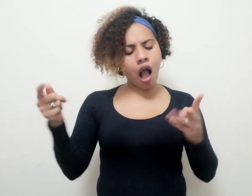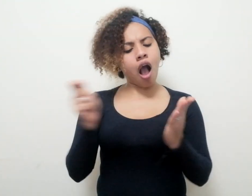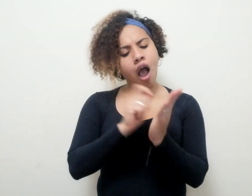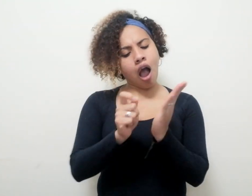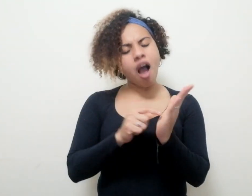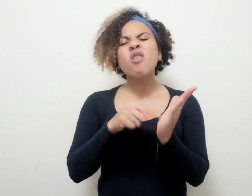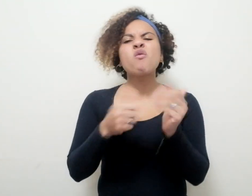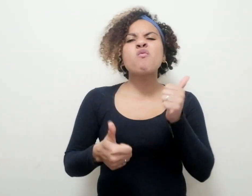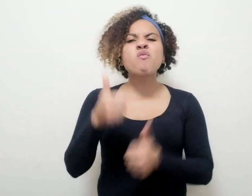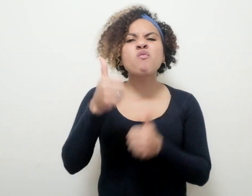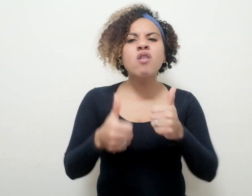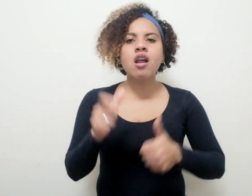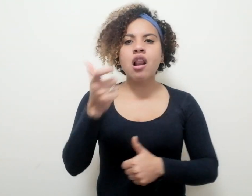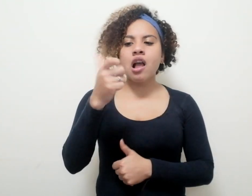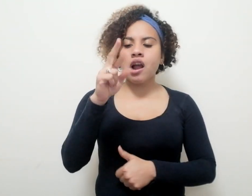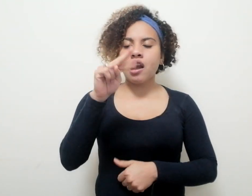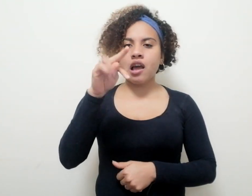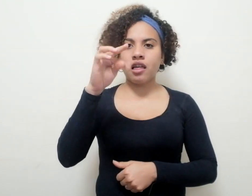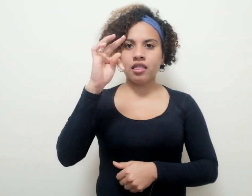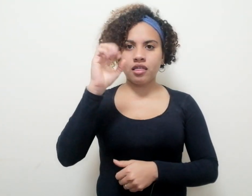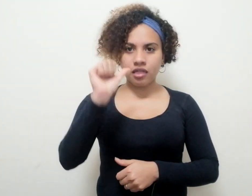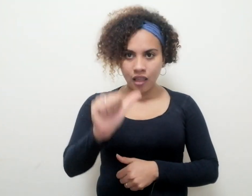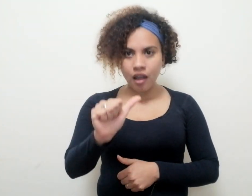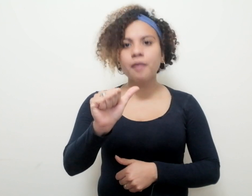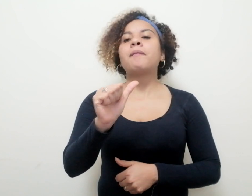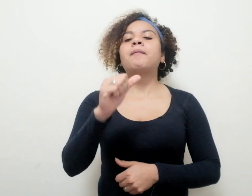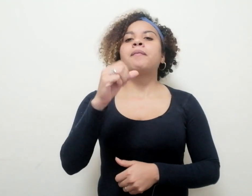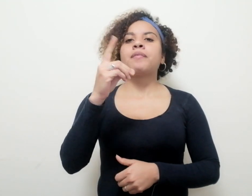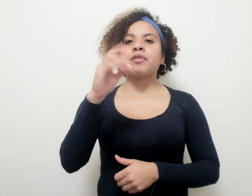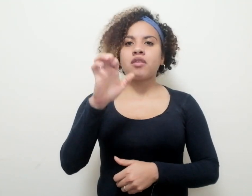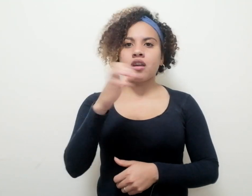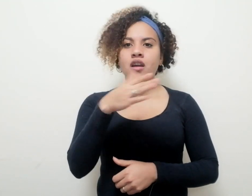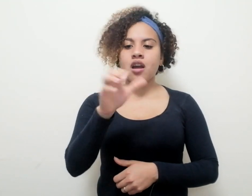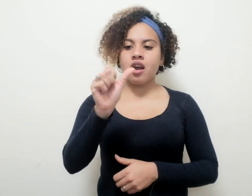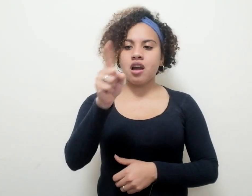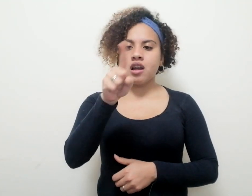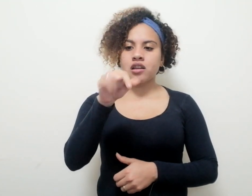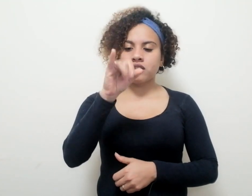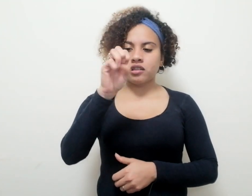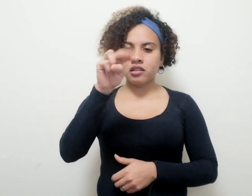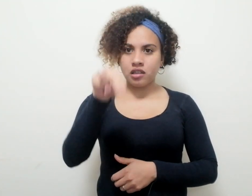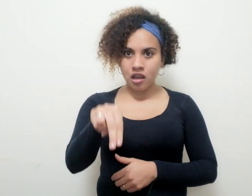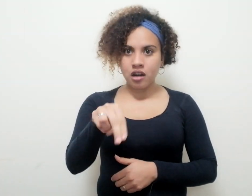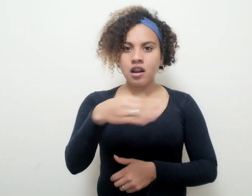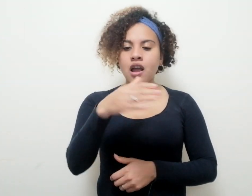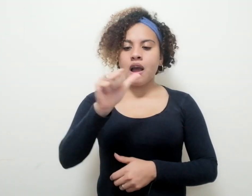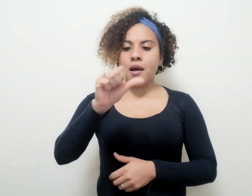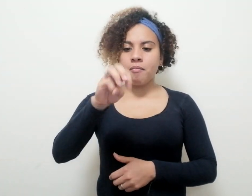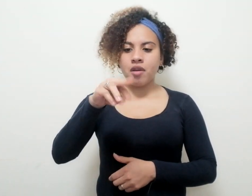entre ellas Granta, The Asian American Literary,